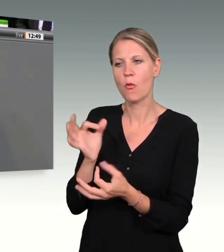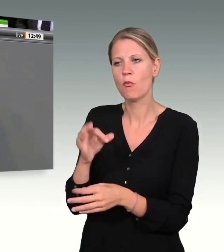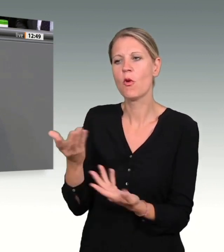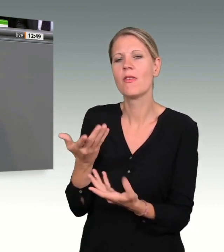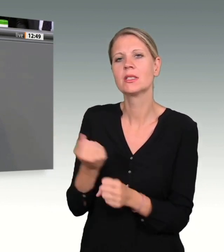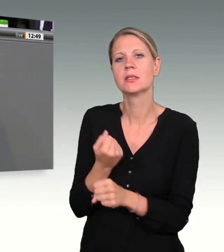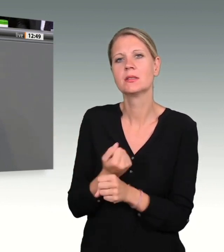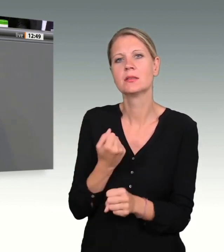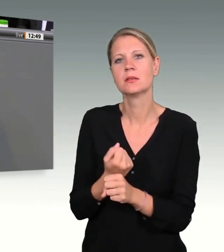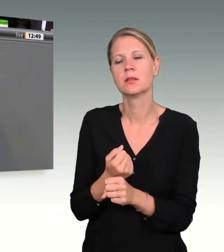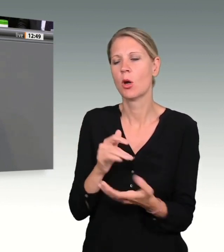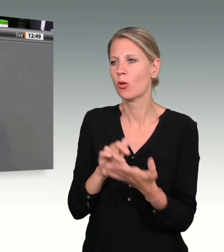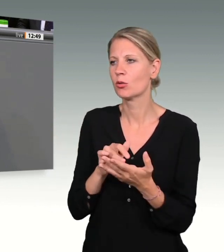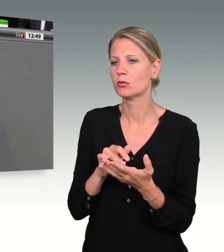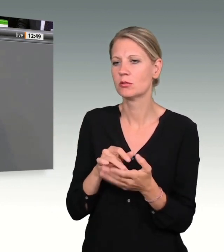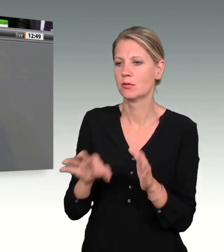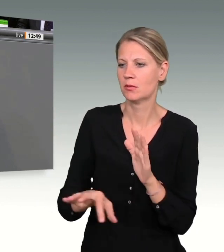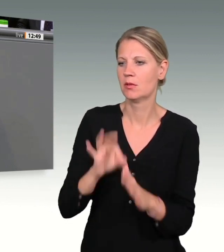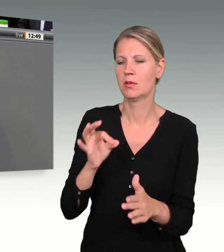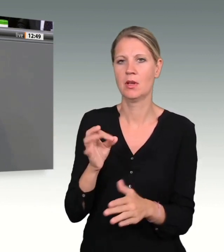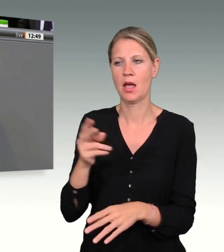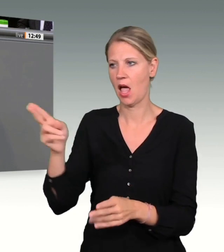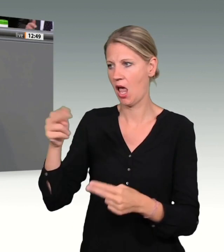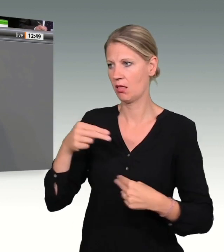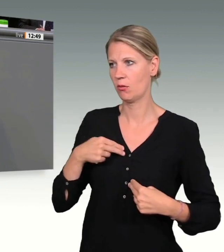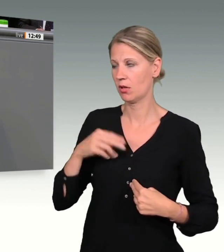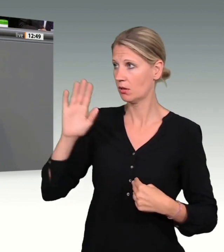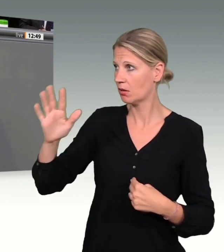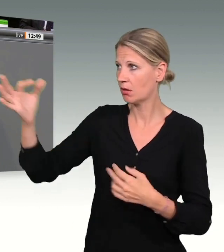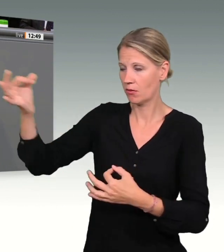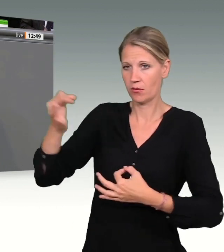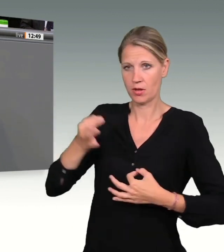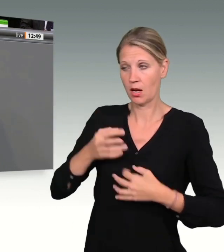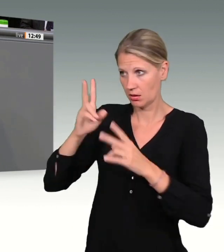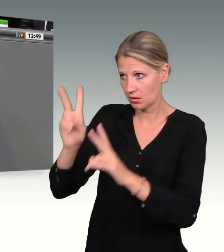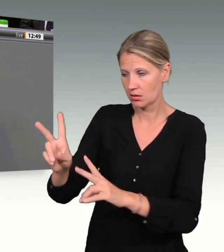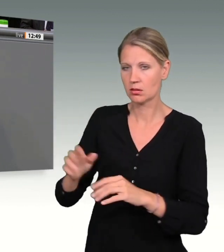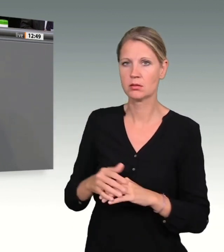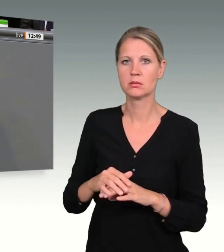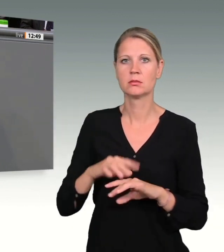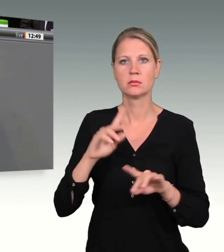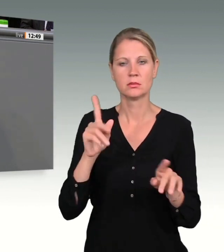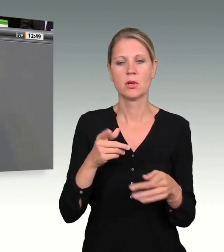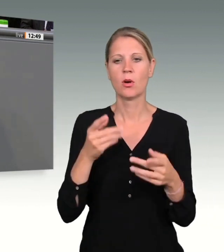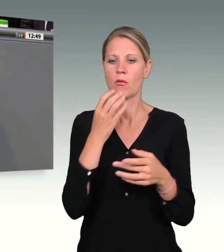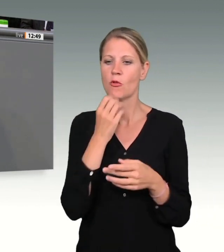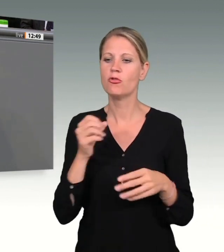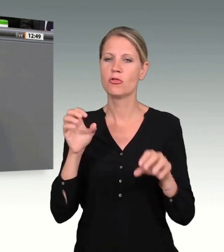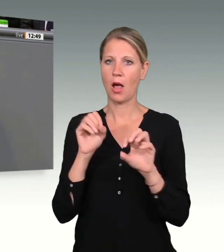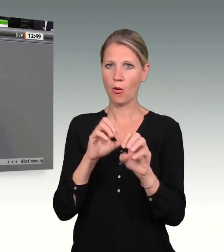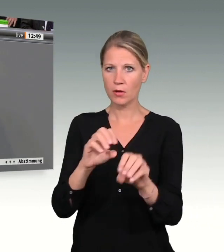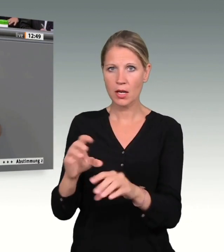Ihre berechtigten Fragen, auf die Anliegen der Aufklärung und darum,